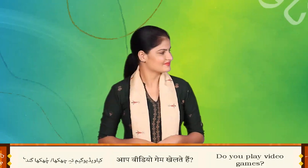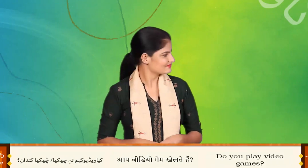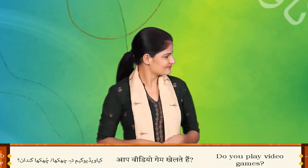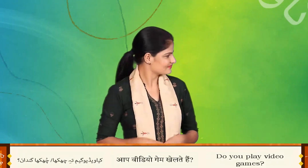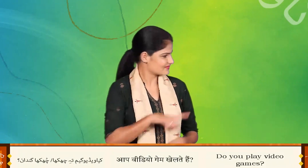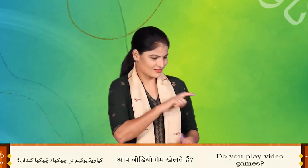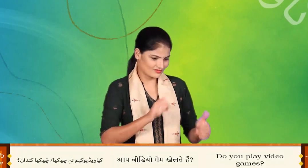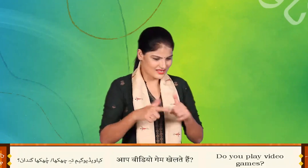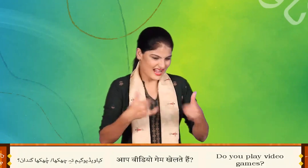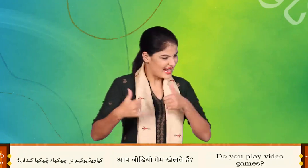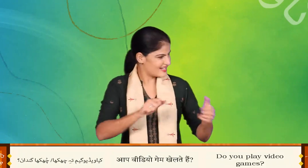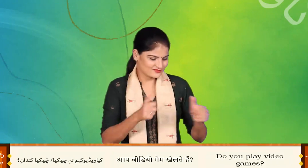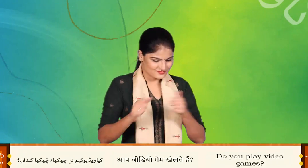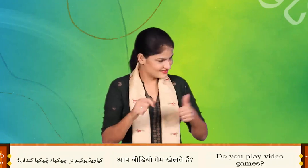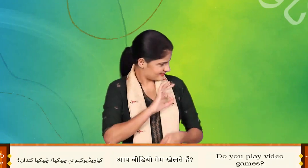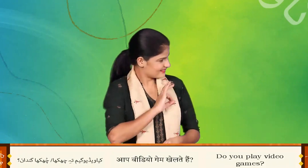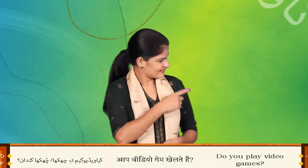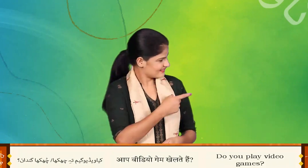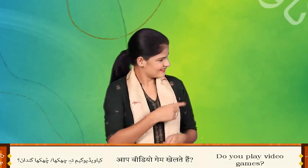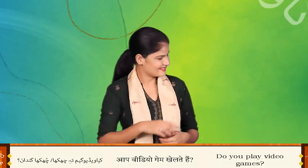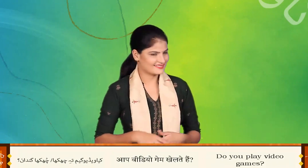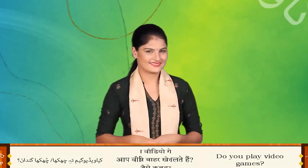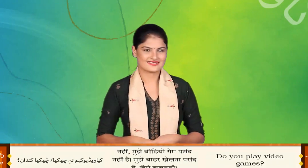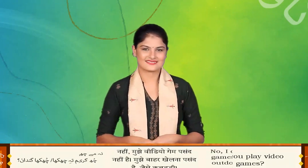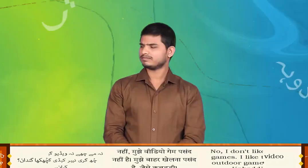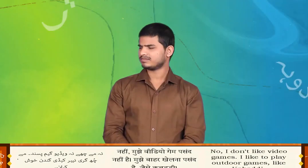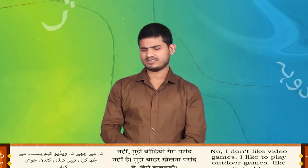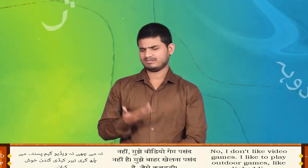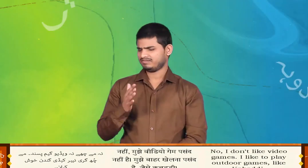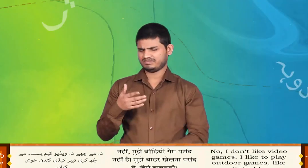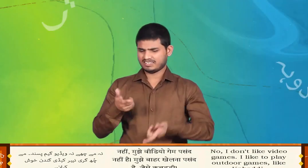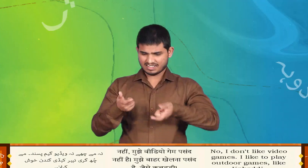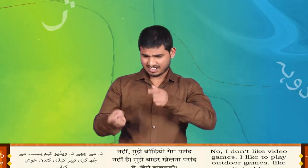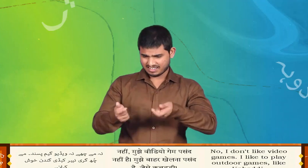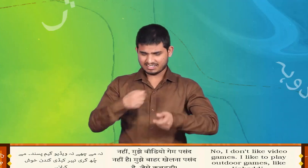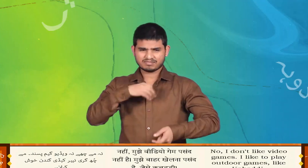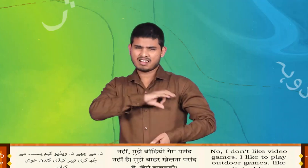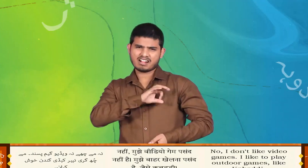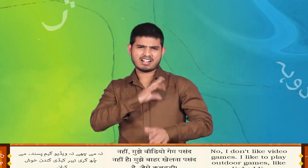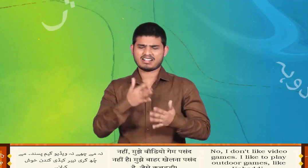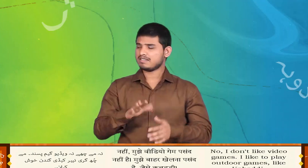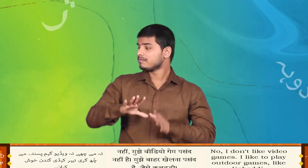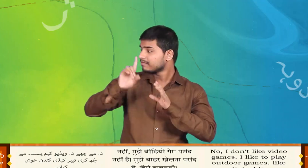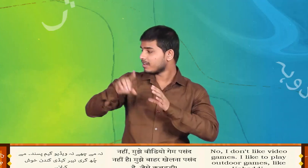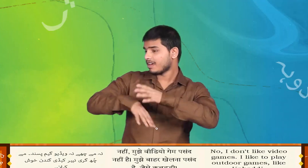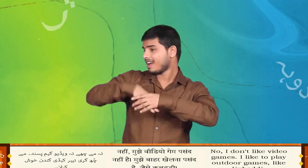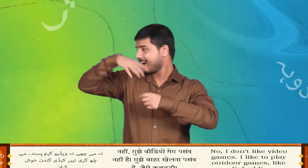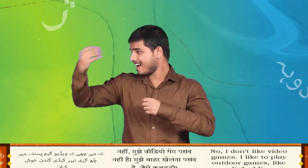क्या वीडियो गेम तु छुख गिन्दान? न, में चो न, वीडियो गेम पसंद, में चो घर नेवर नीरित